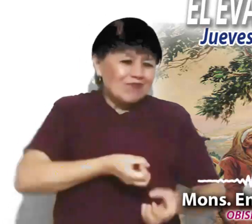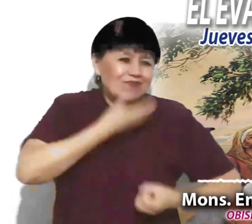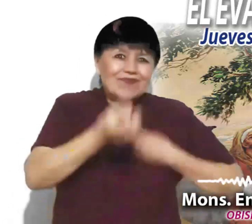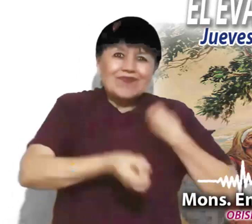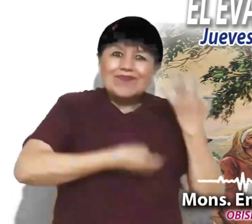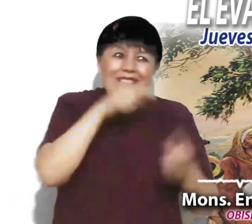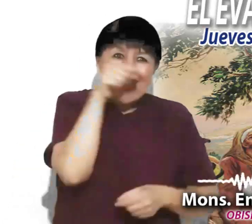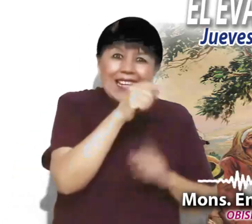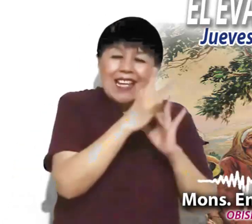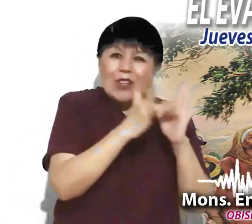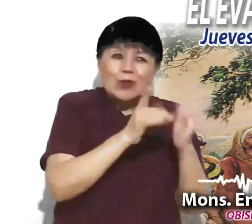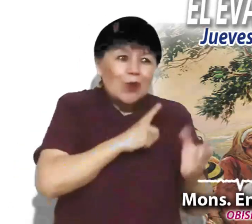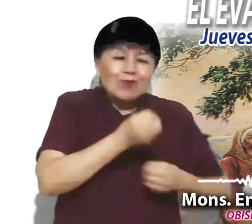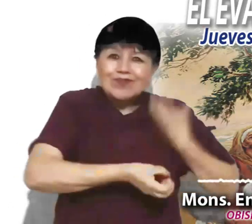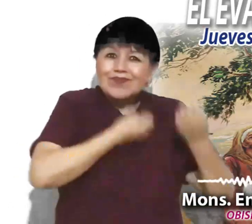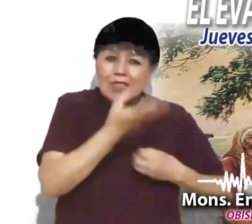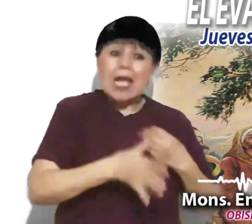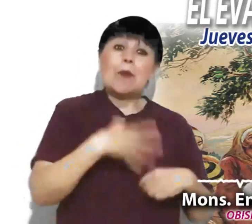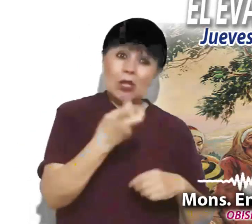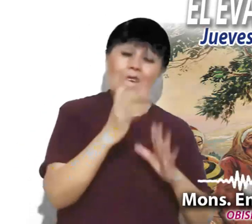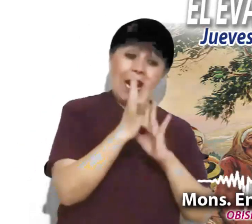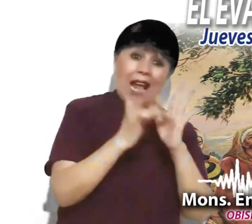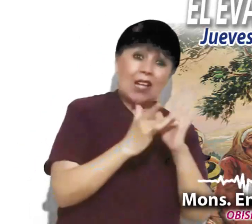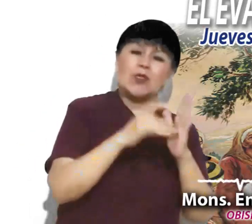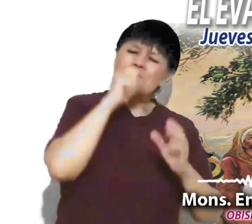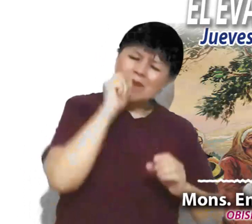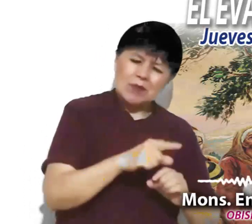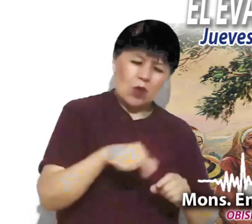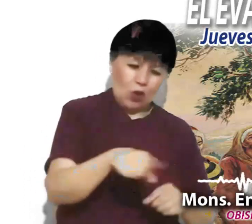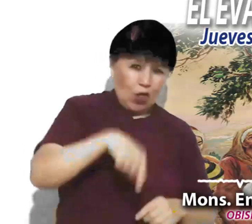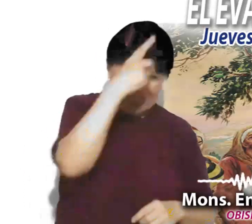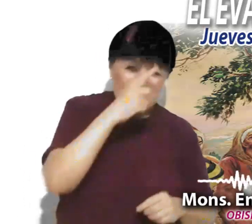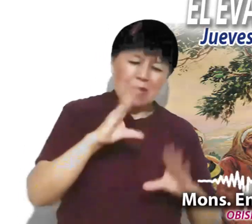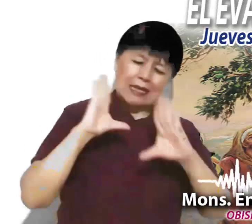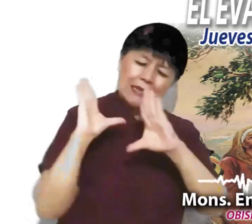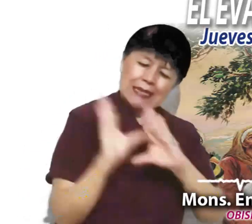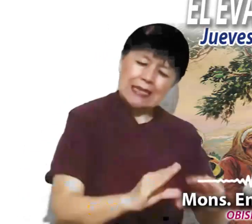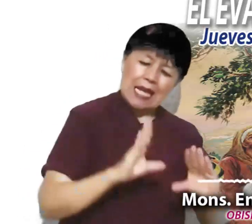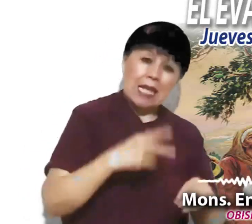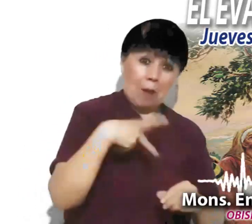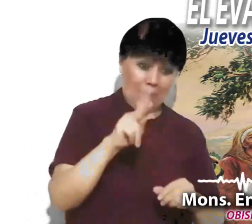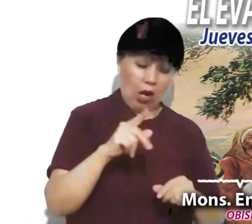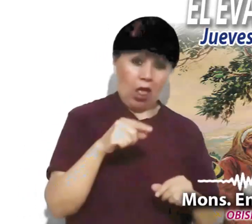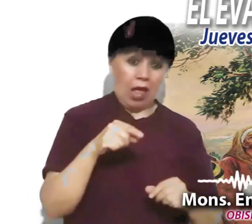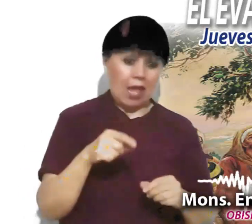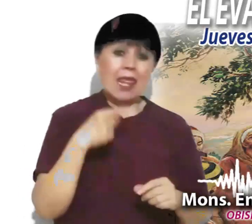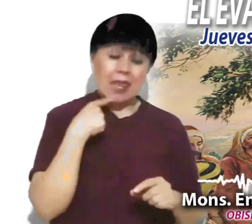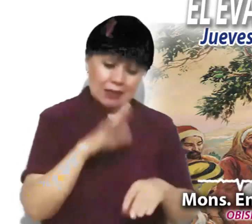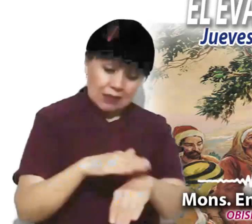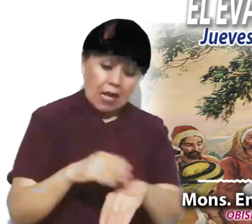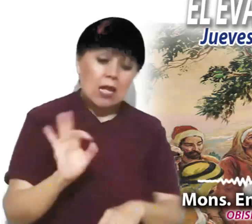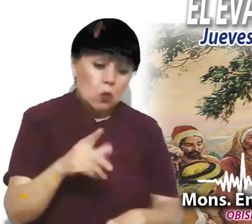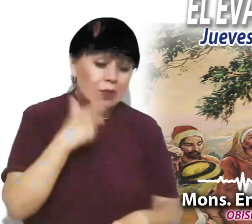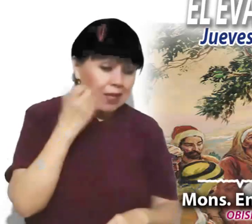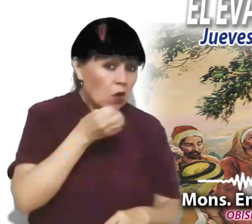Cristo mismo le enseña a sus discípulos, pero primeramente insiste en que para hacer oración